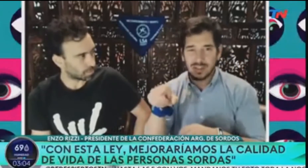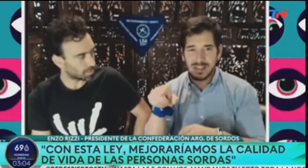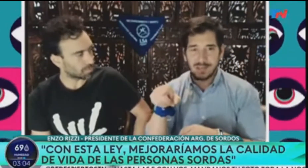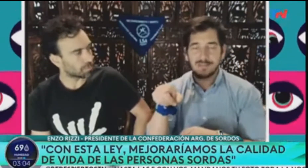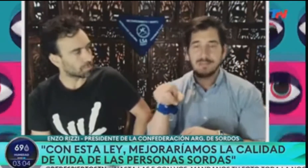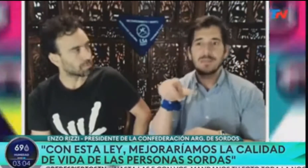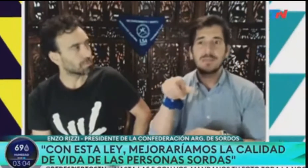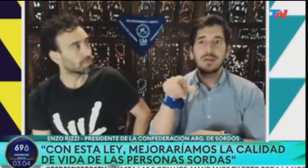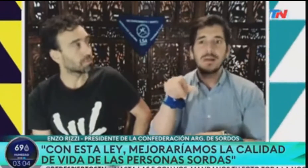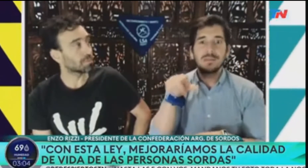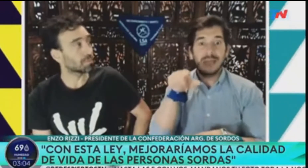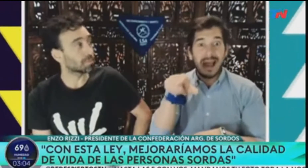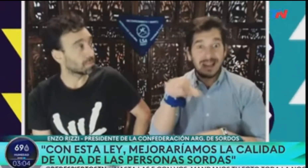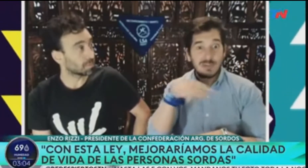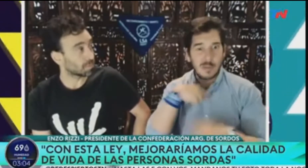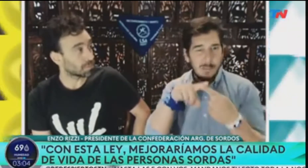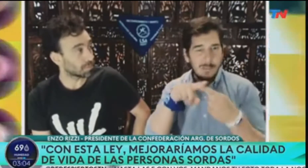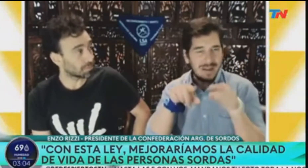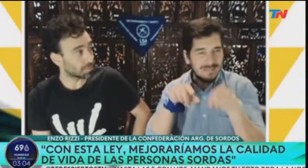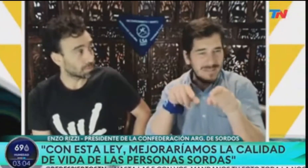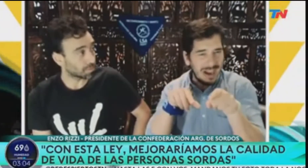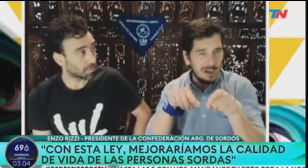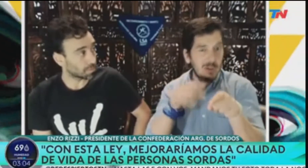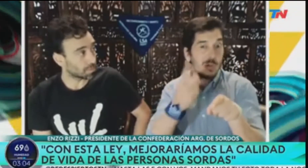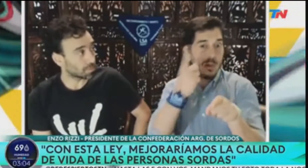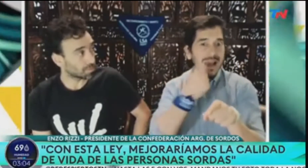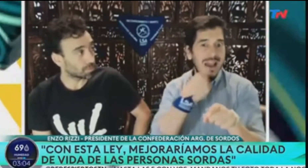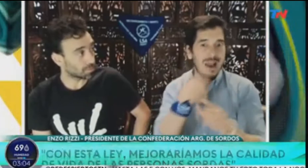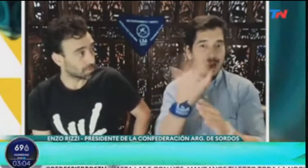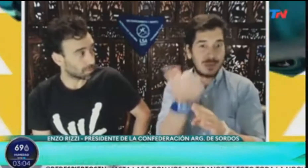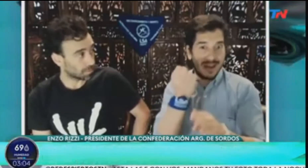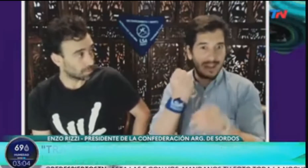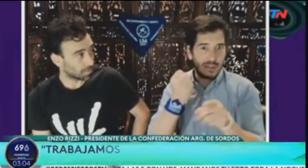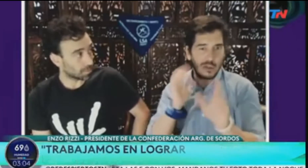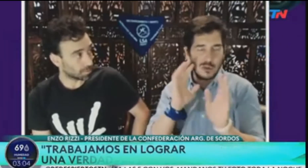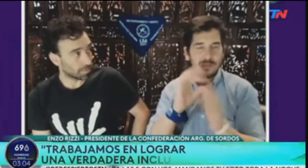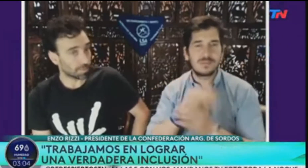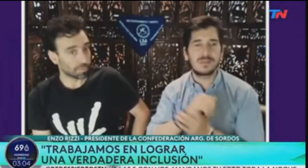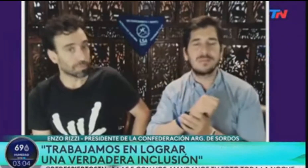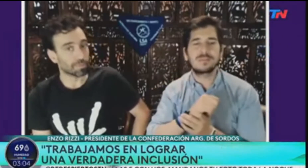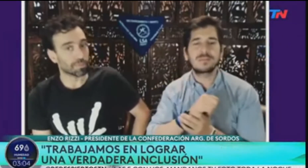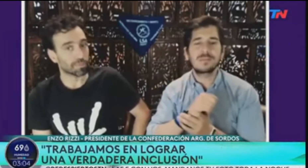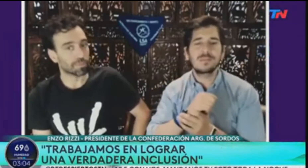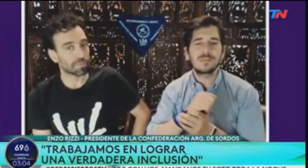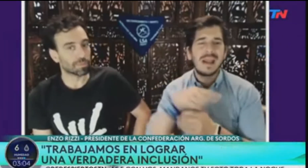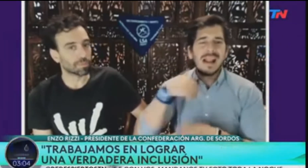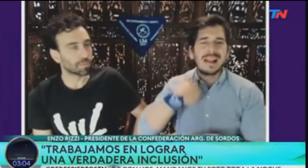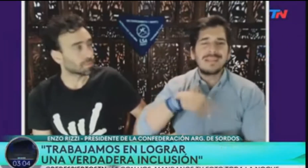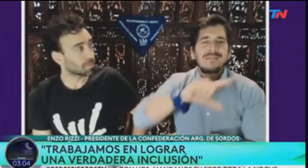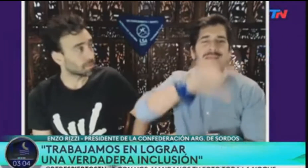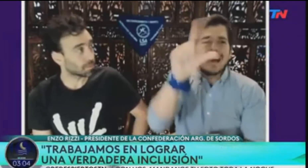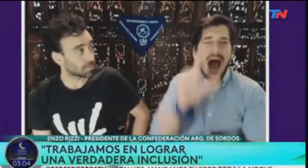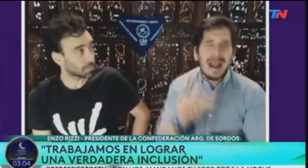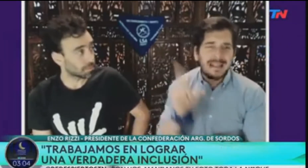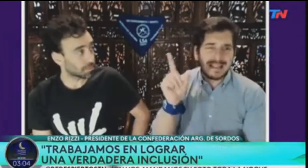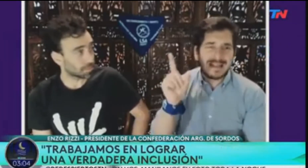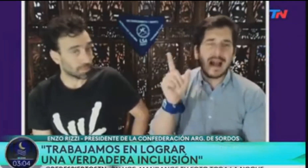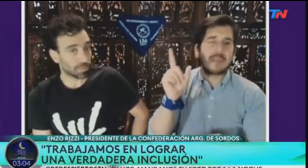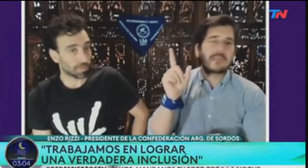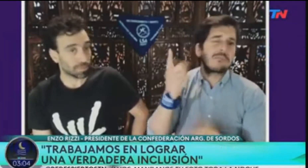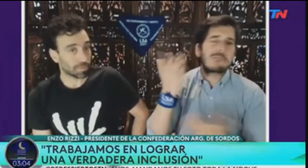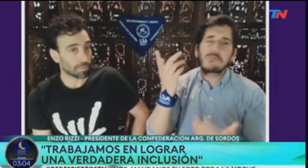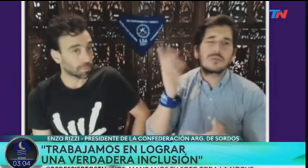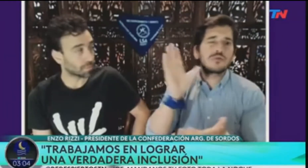Que son organismos legítimos de consulta, es ese eje que nosotros planteamos. Voy a tomar ese eje para responderte.